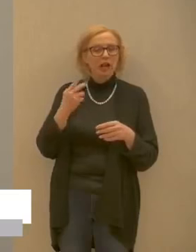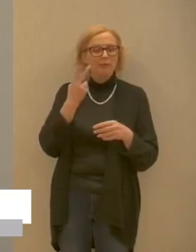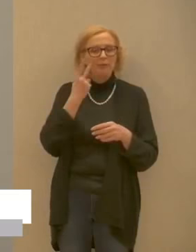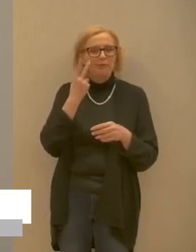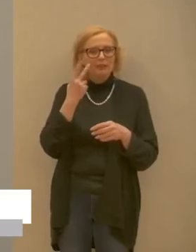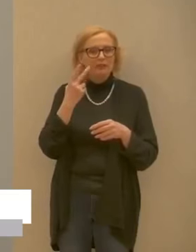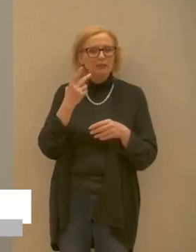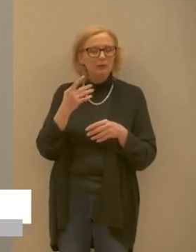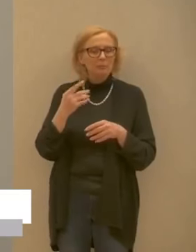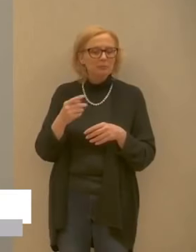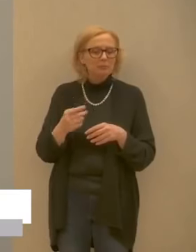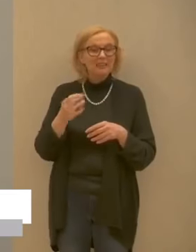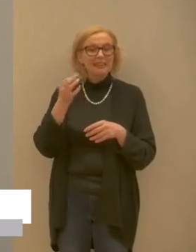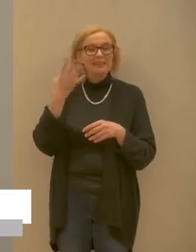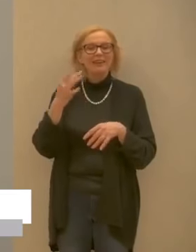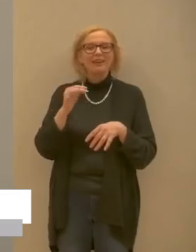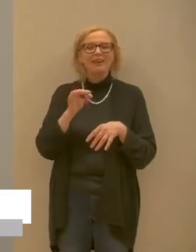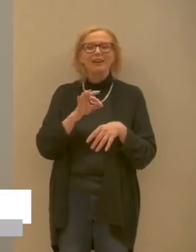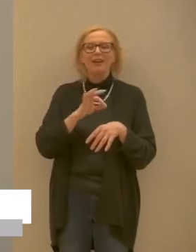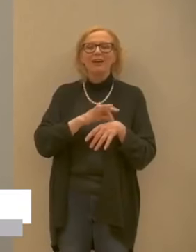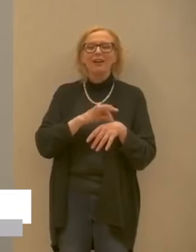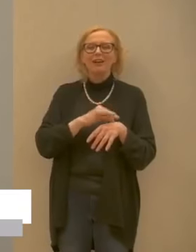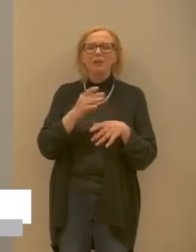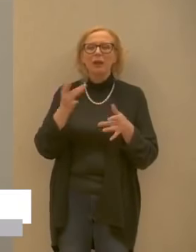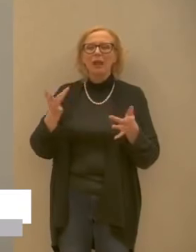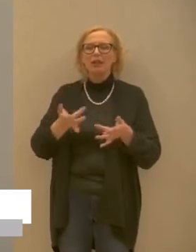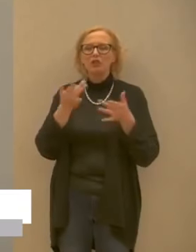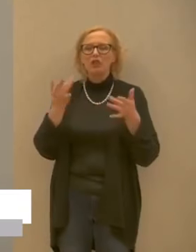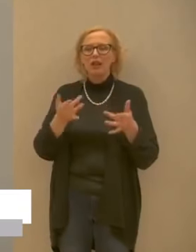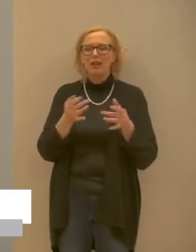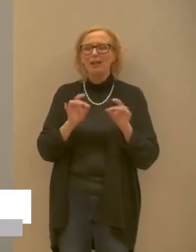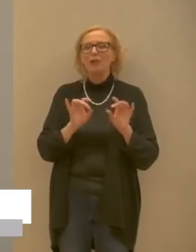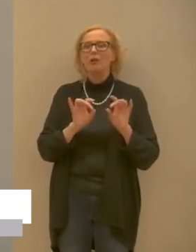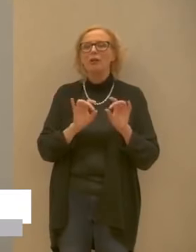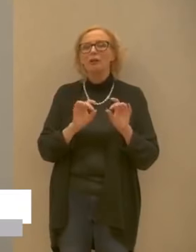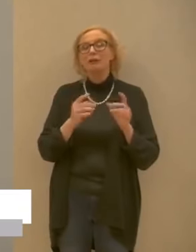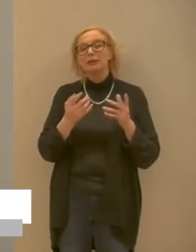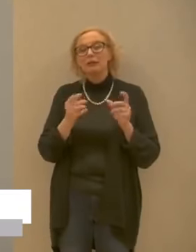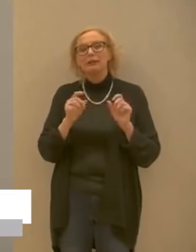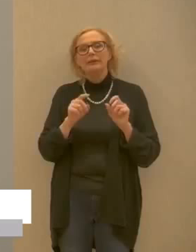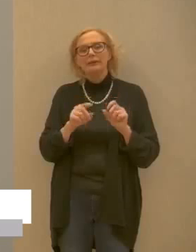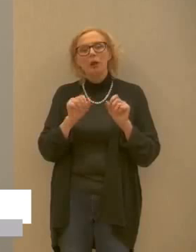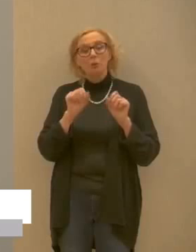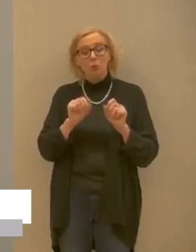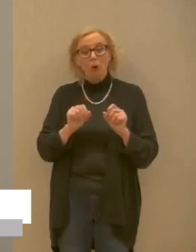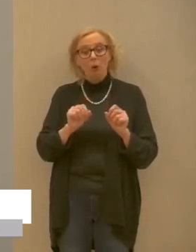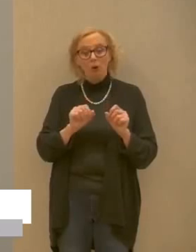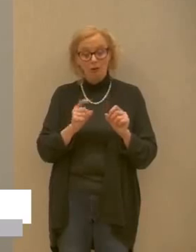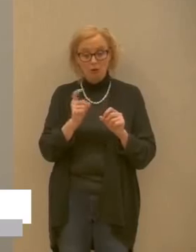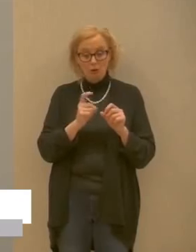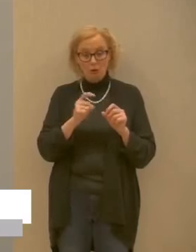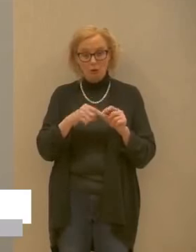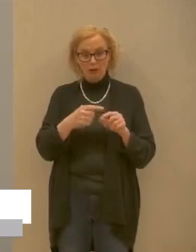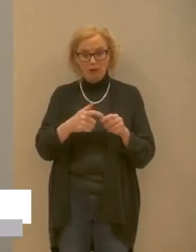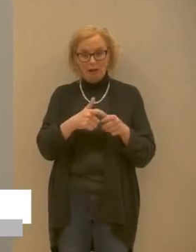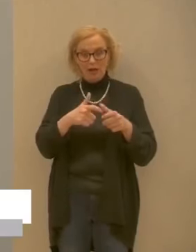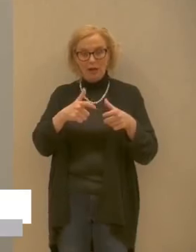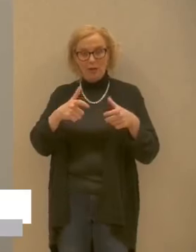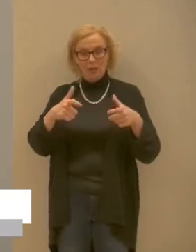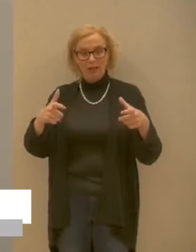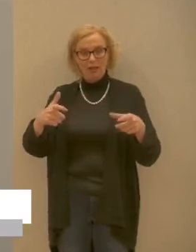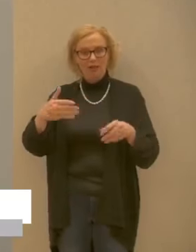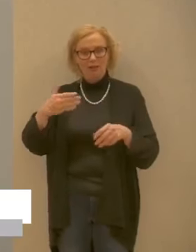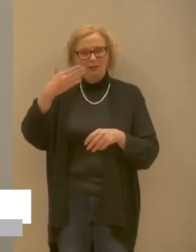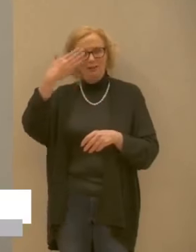dei sintomi lievi influenzali nei giorni successivi possono rapidamente aumentare febbre